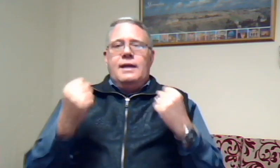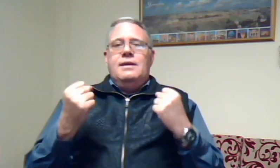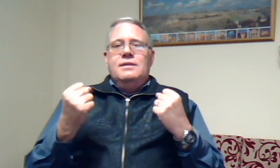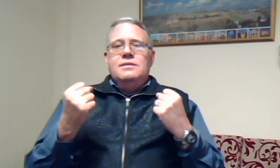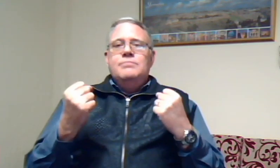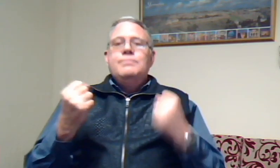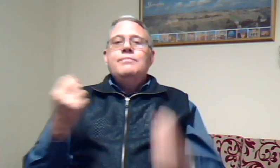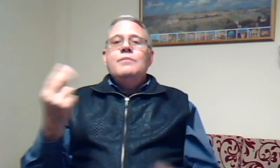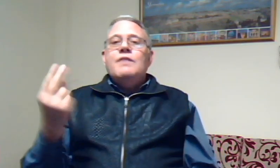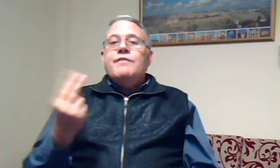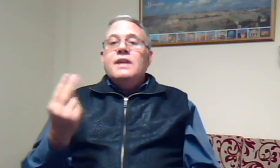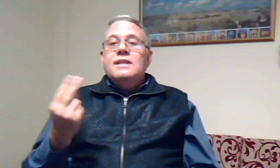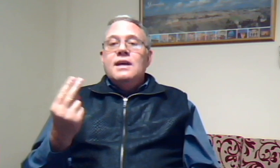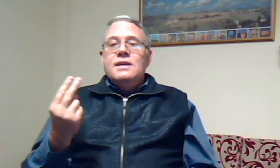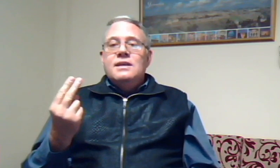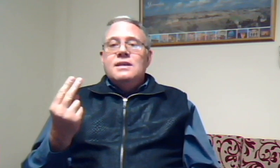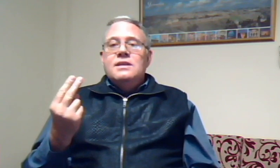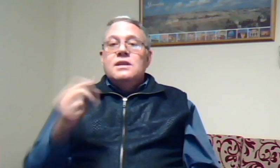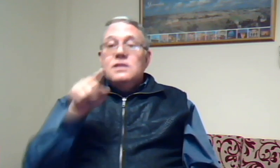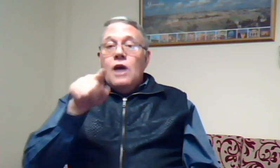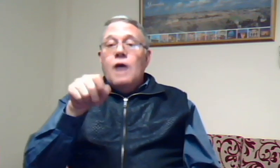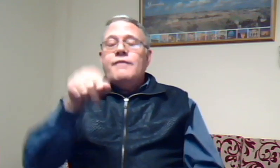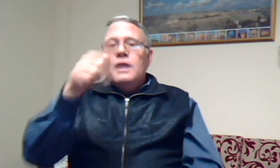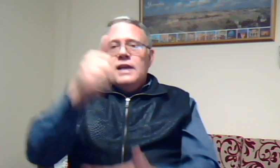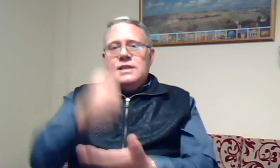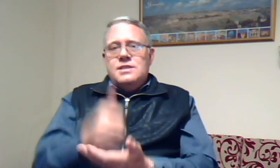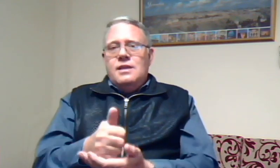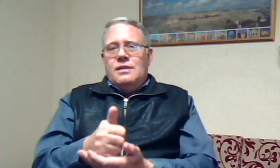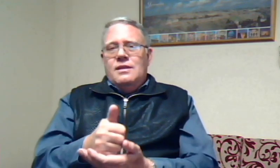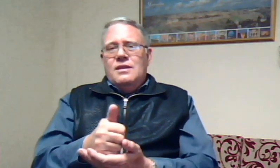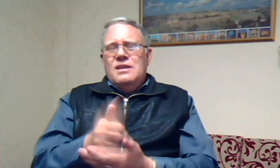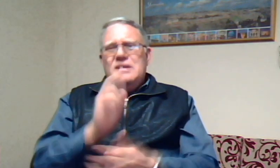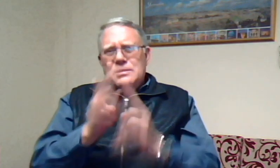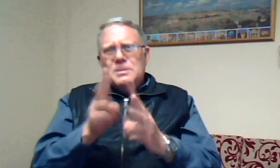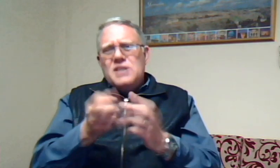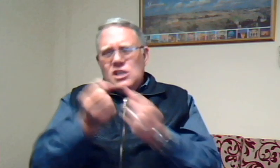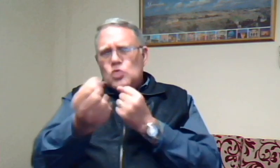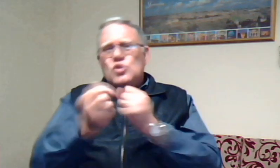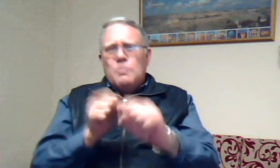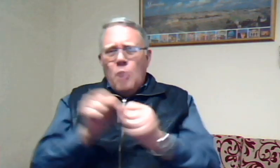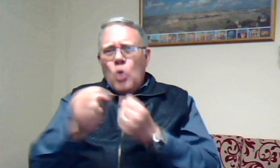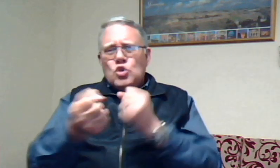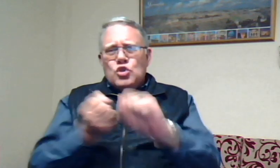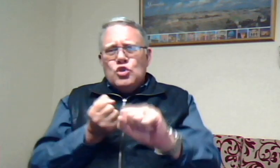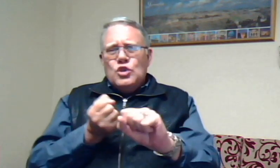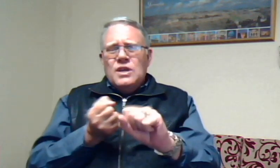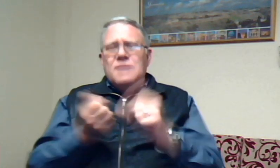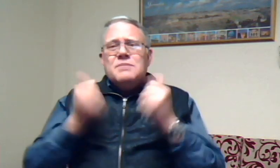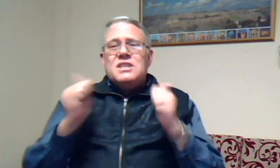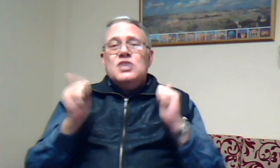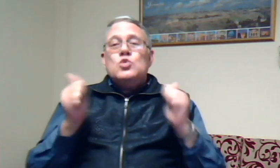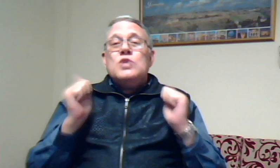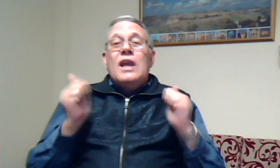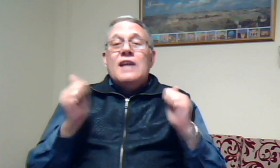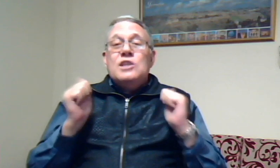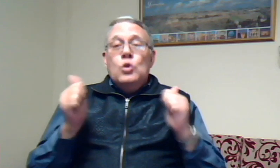vriende daar waar jy sit is miskien soos boks miskien soos landloop